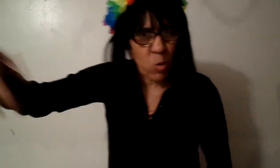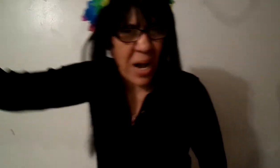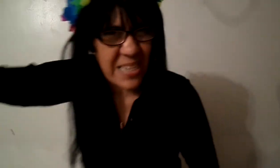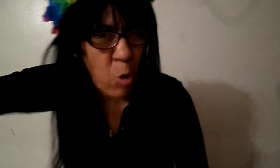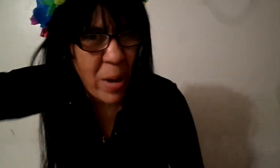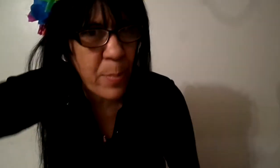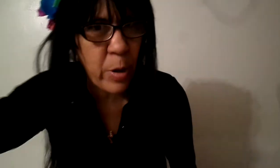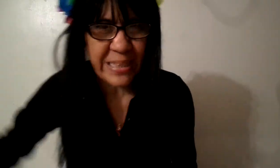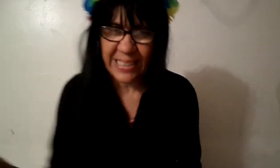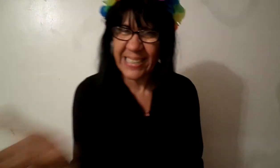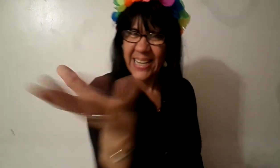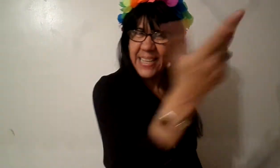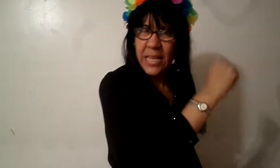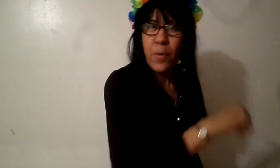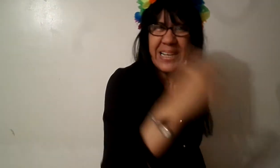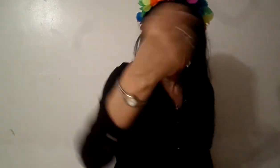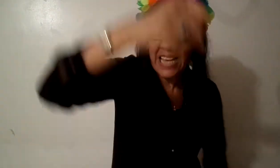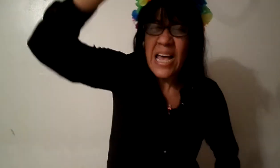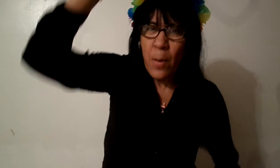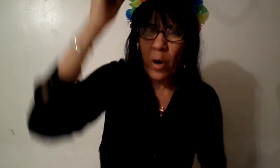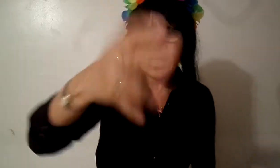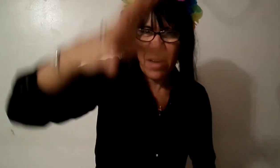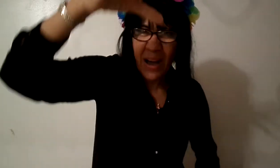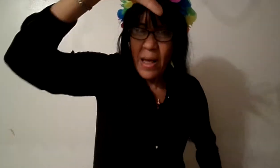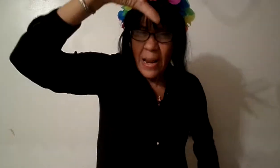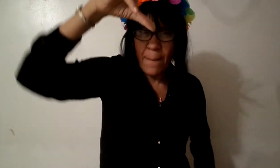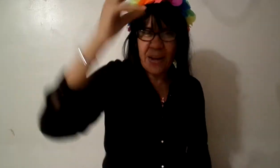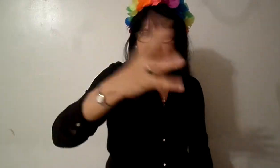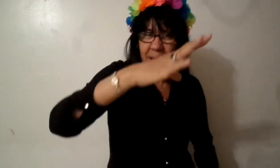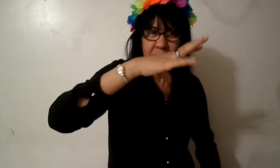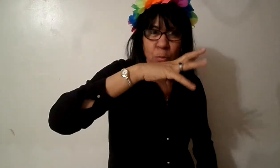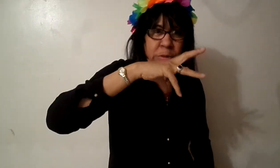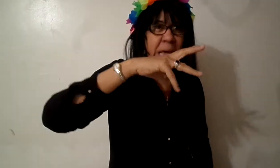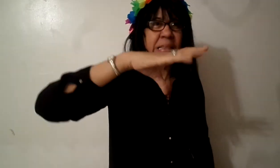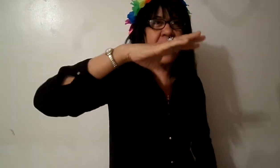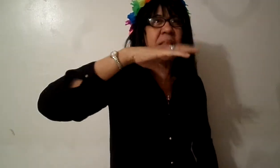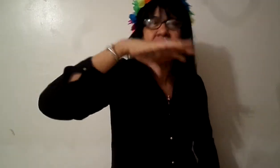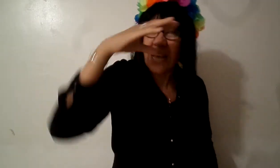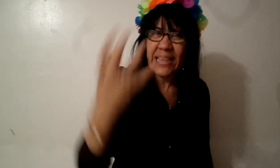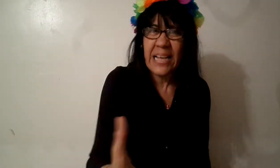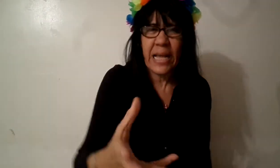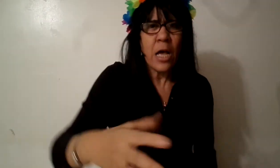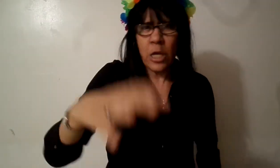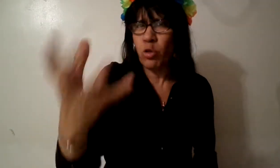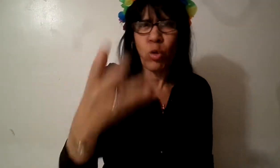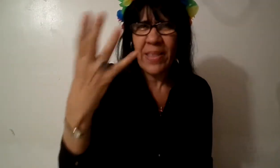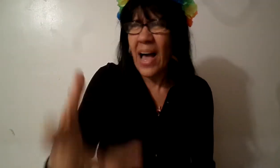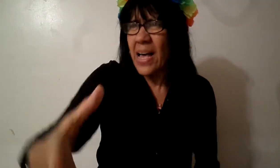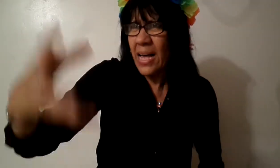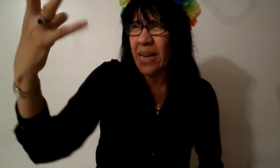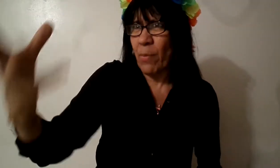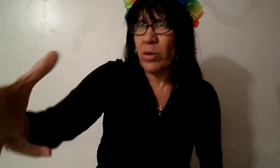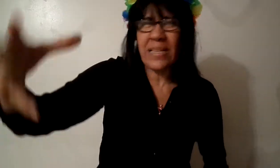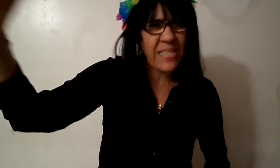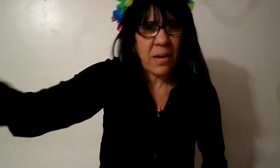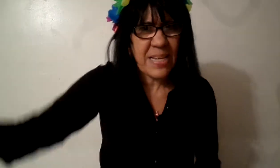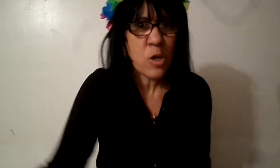casas a comer porque están detrás de ti porque dice porque lleva la palabra de vida eterna y tú le das las buenas de salvación